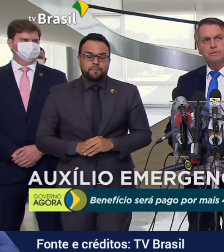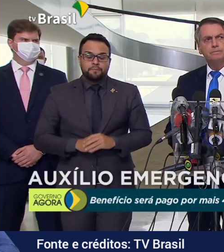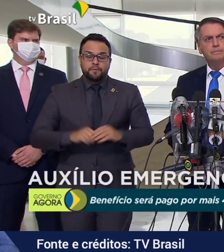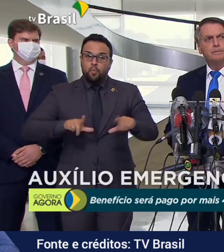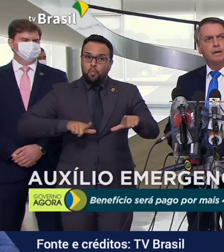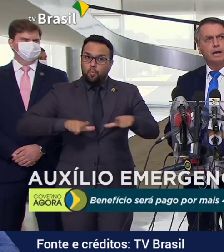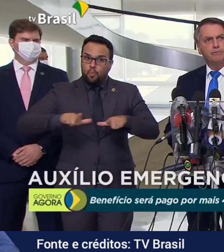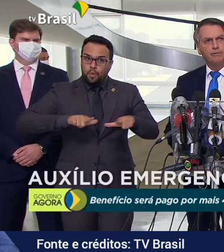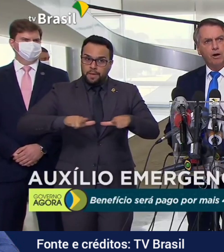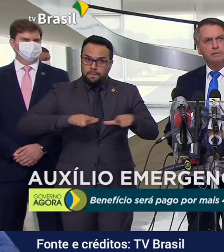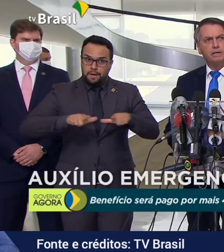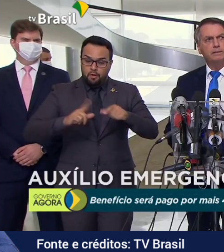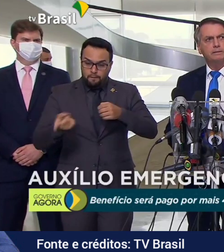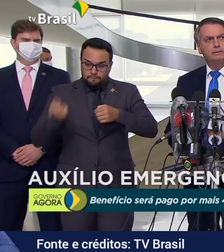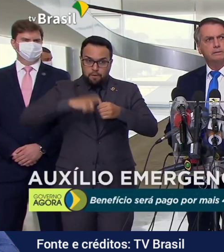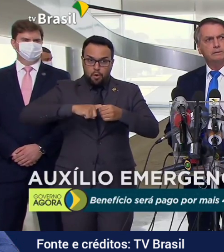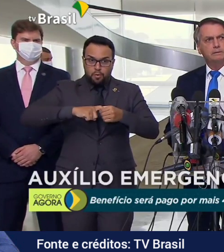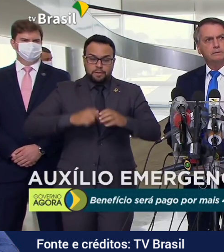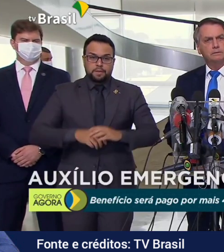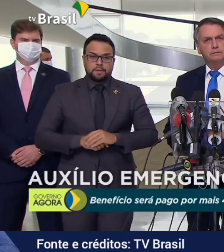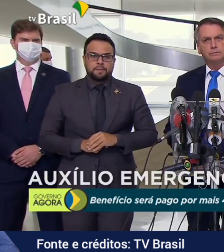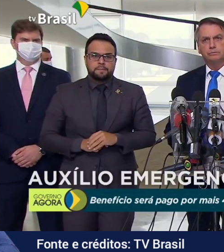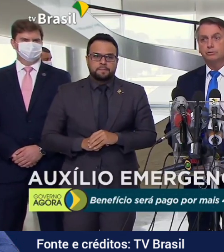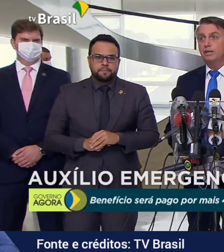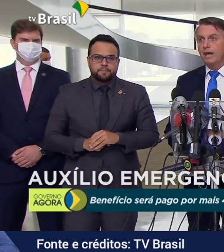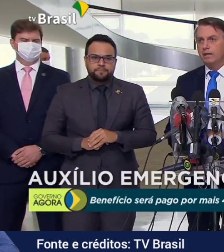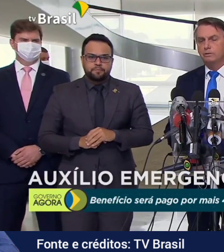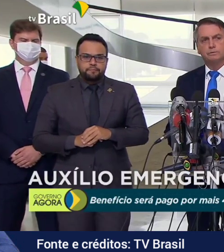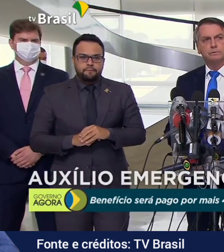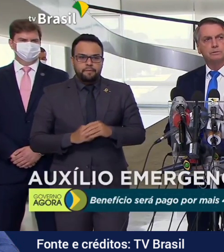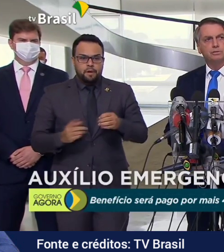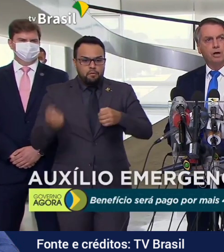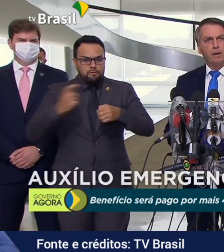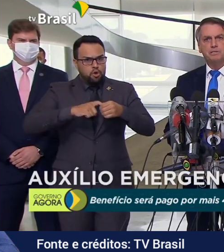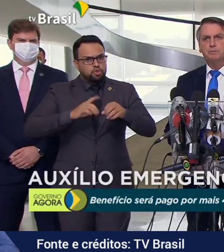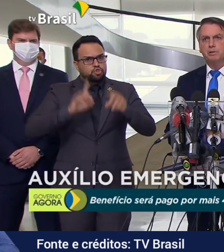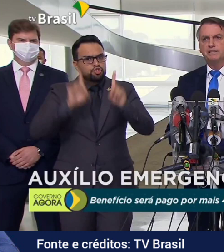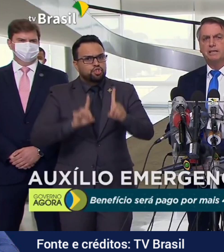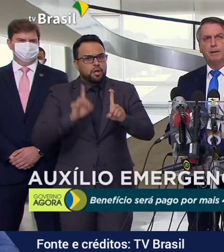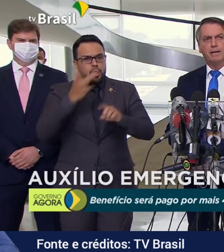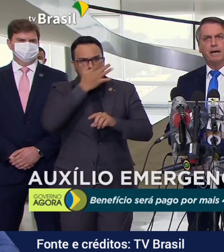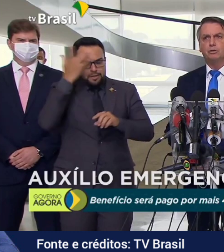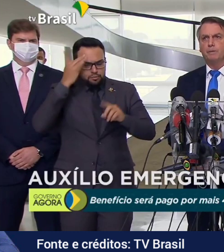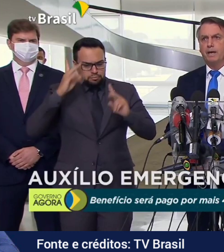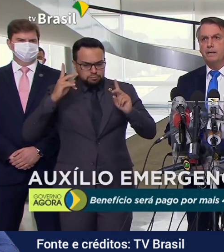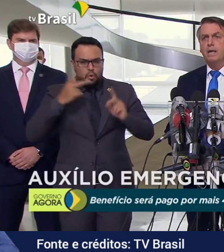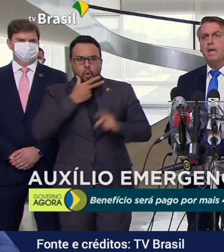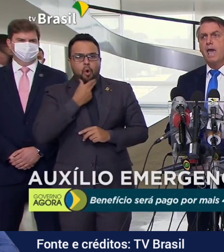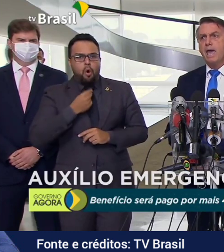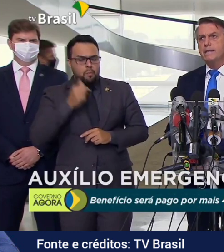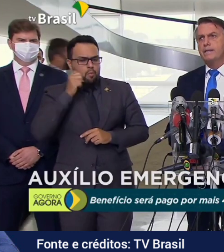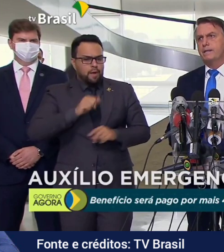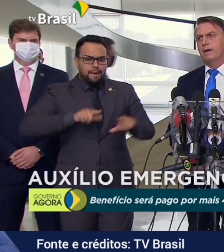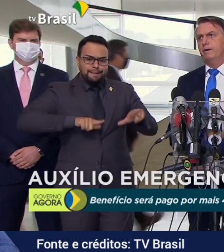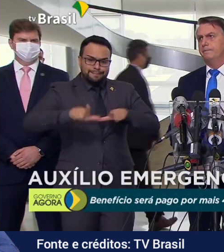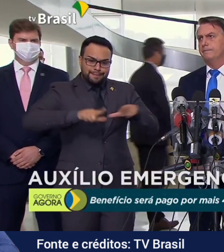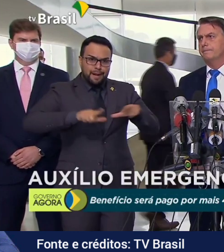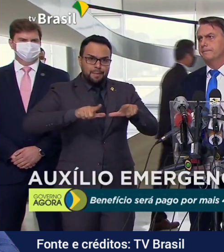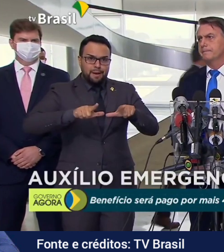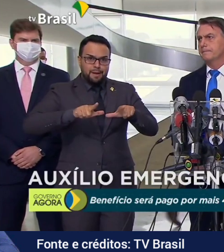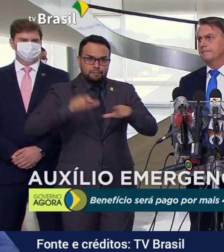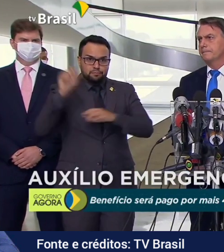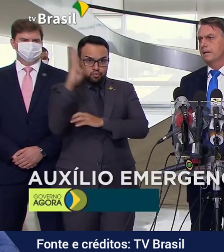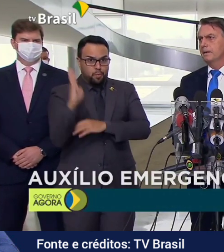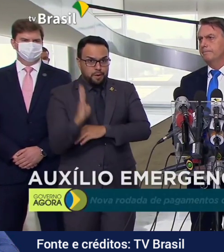emprego, a volta do direito de homens e mulheres a trabalhar no país, é essencial.